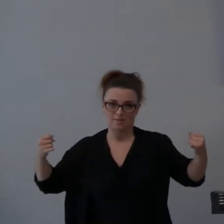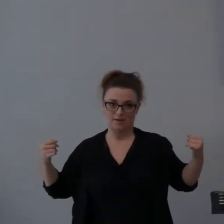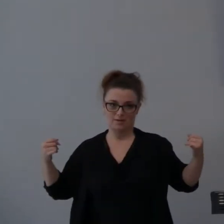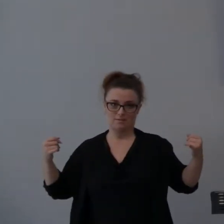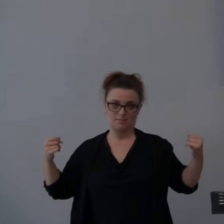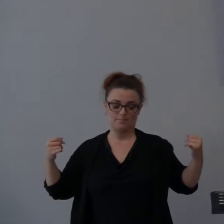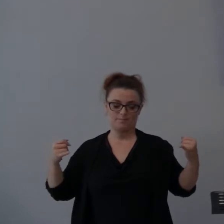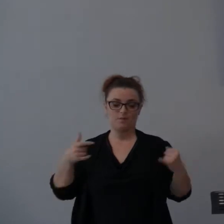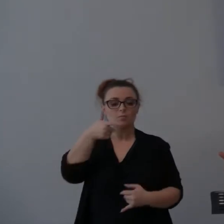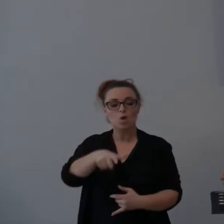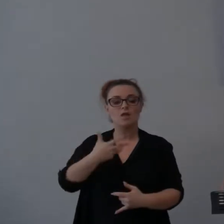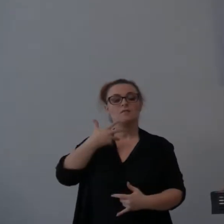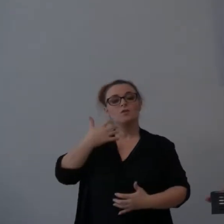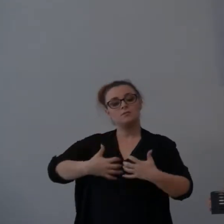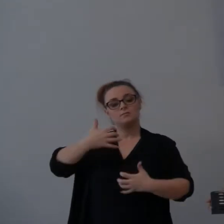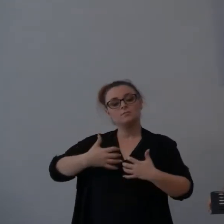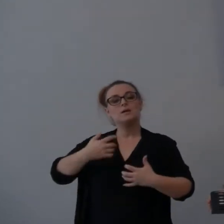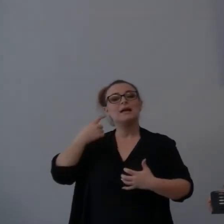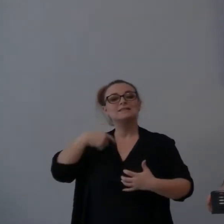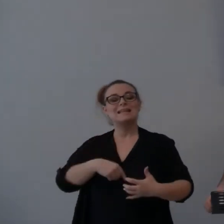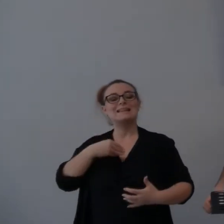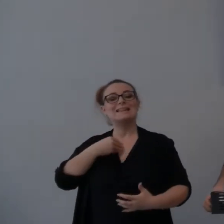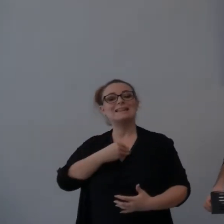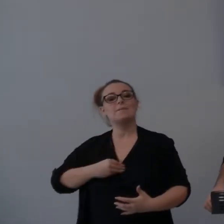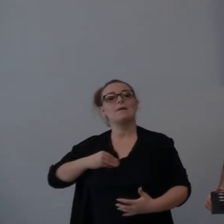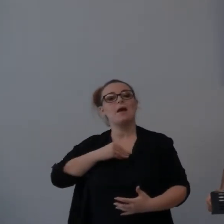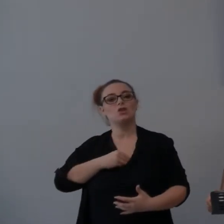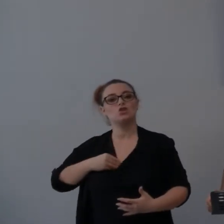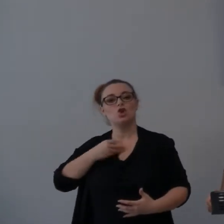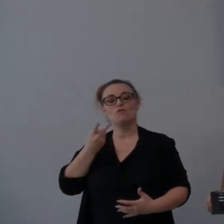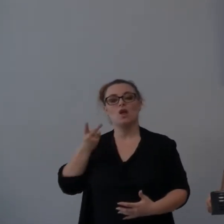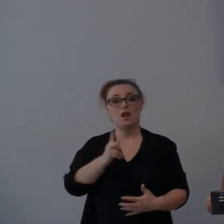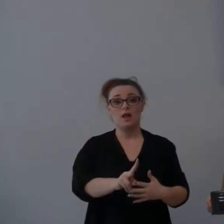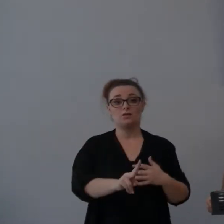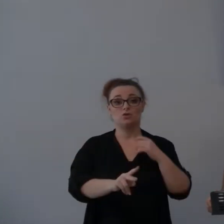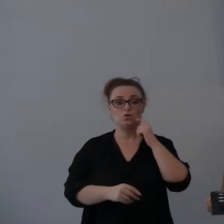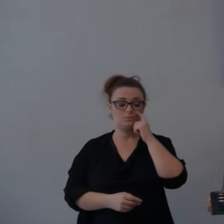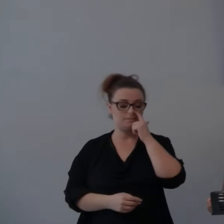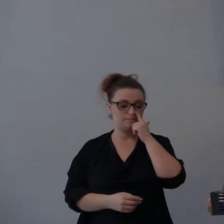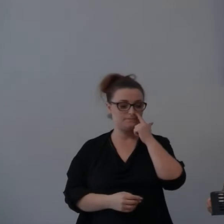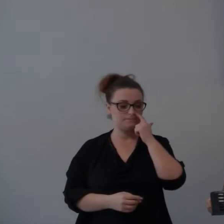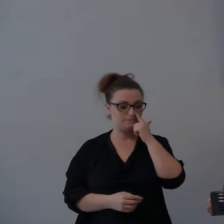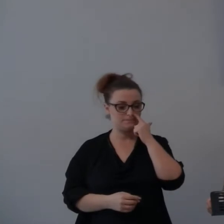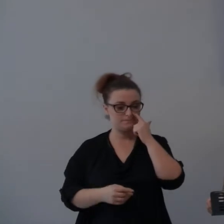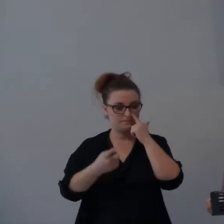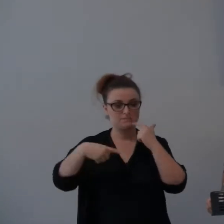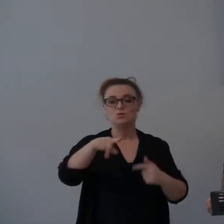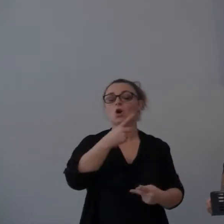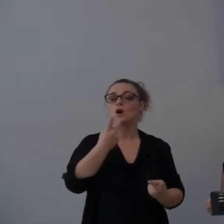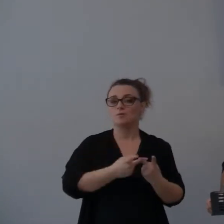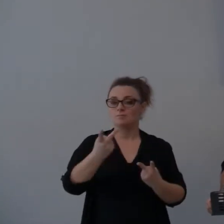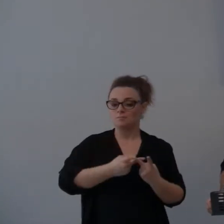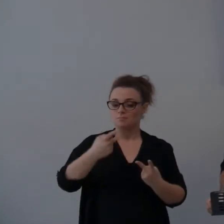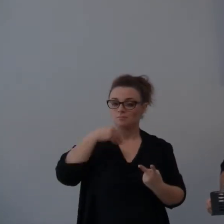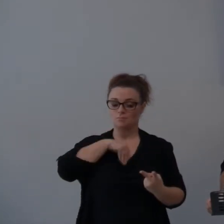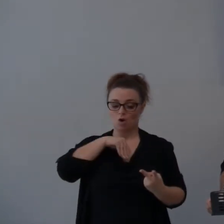l'ira è un sentimento violento e probabilmente per chi di noi lo ha provato è anche difficile da